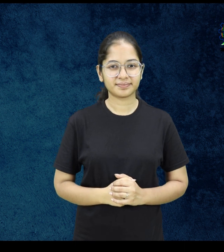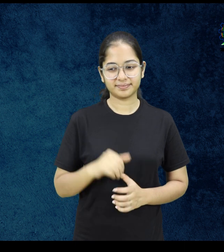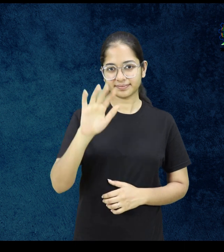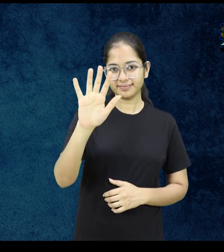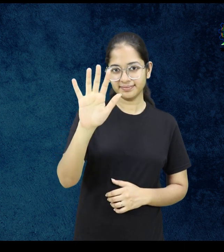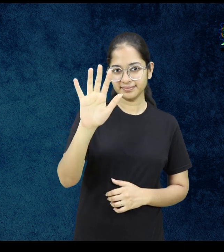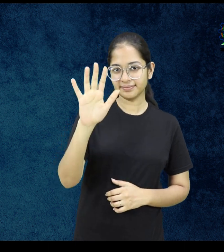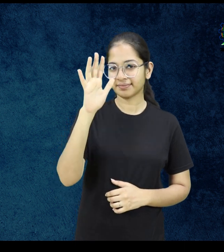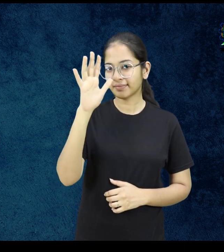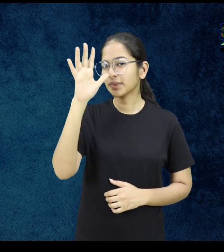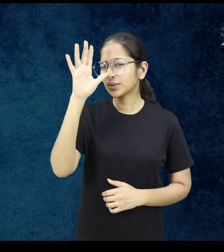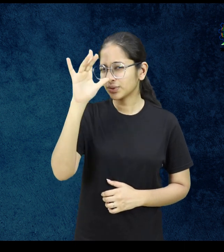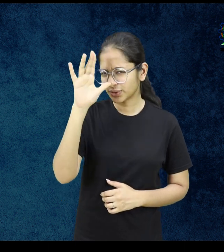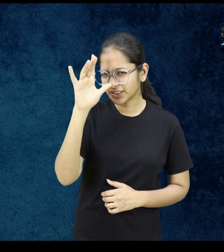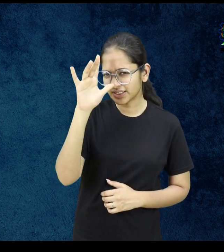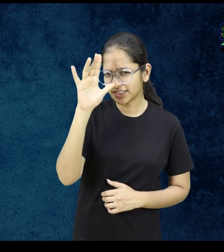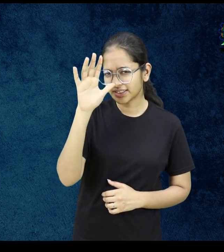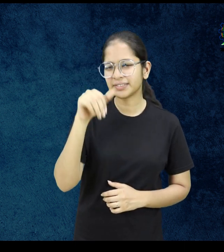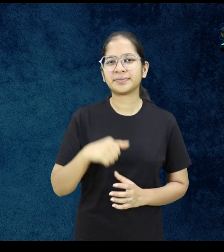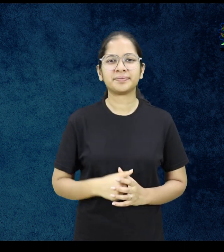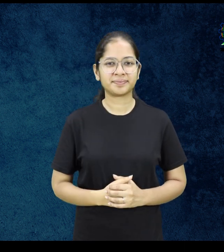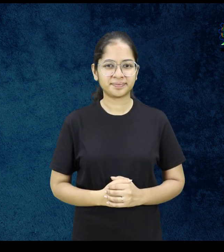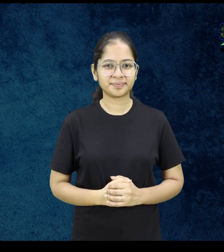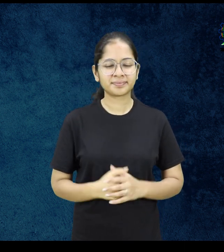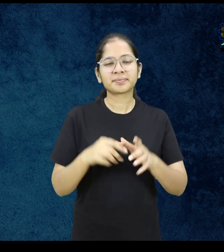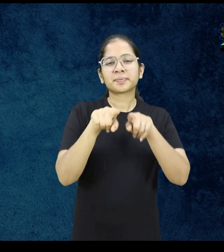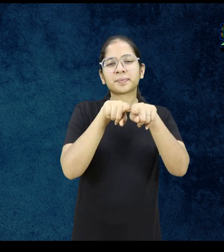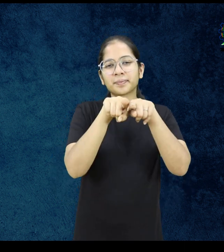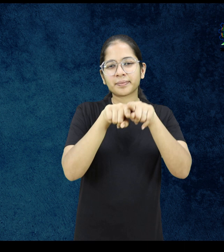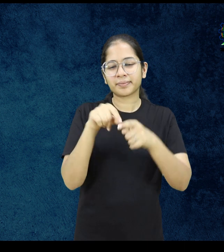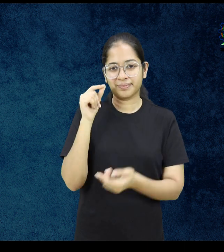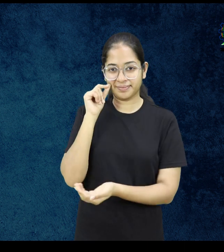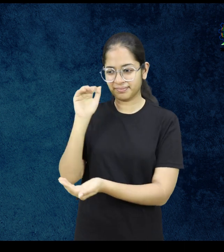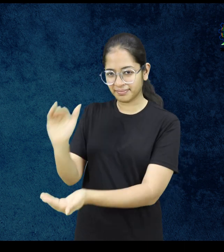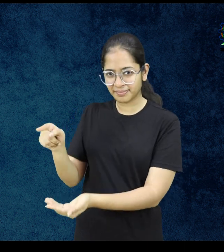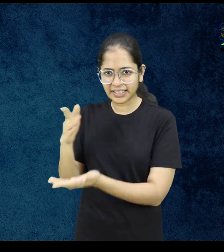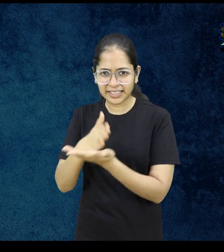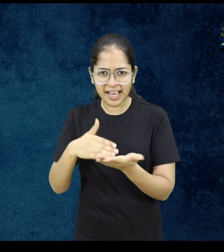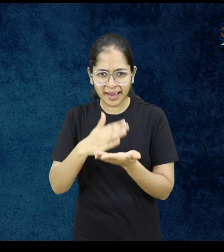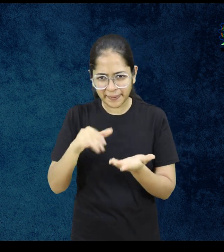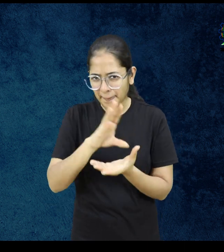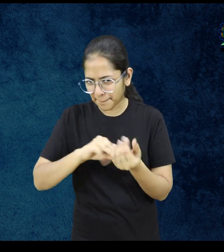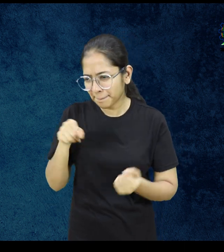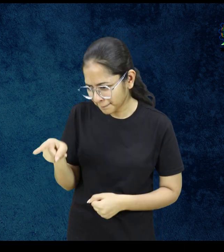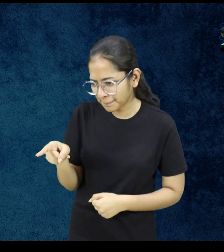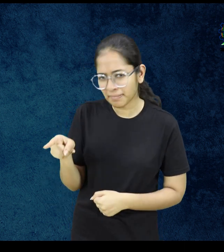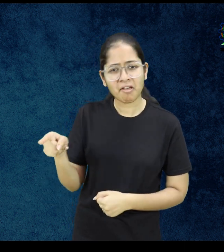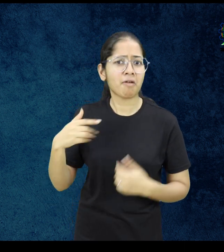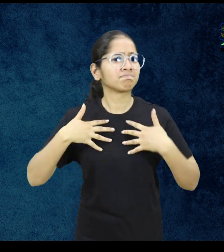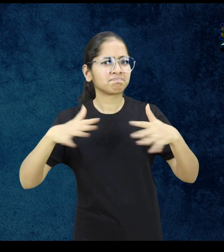हाथ के बनावट इस तरह अंगूठे को नाक पर टच करना है और उगलियों को थोड़ा हिलाना है उधारन के तौर पर तुमने